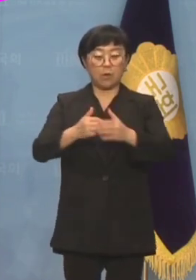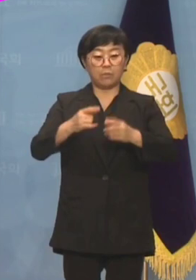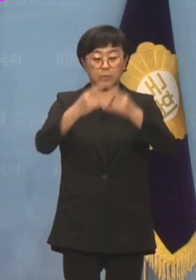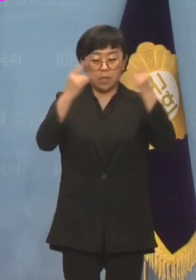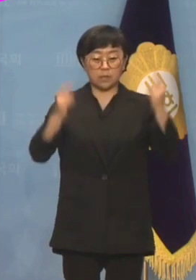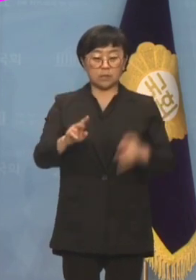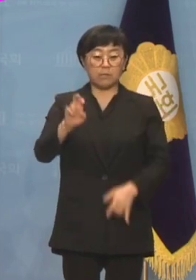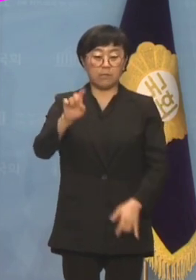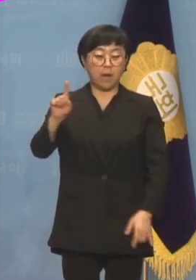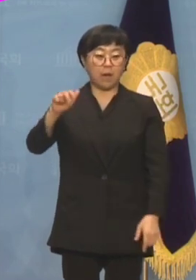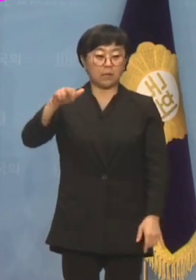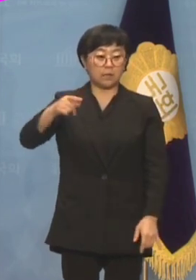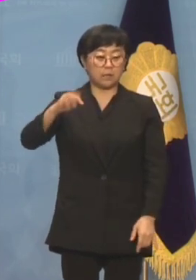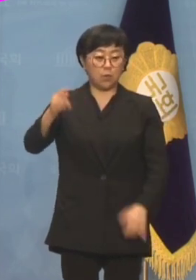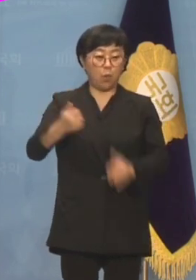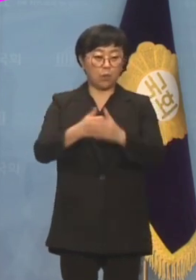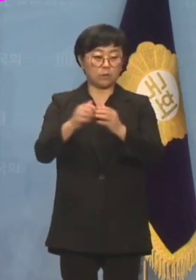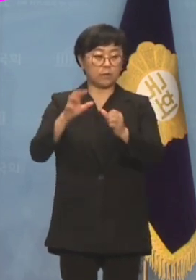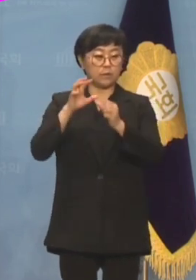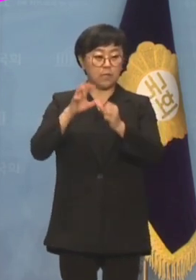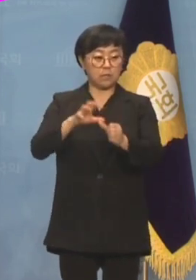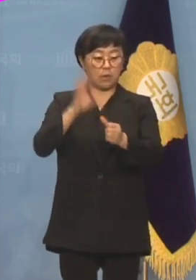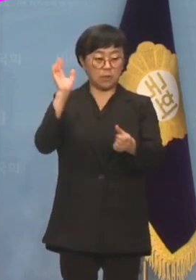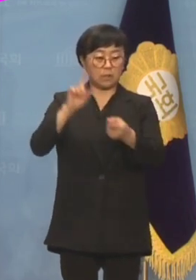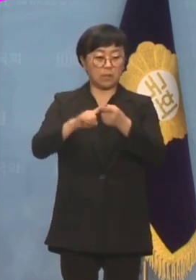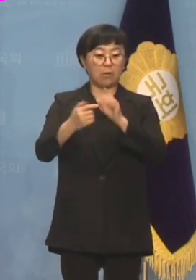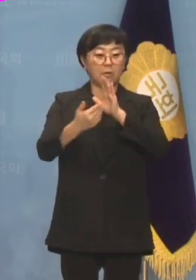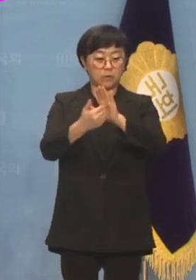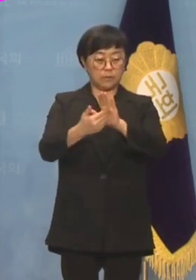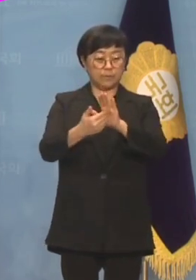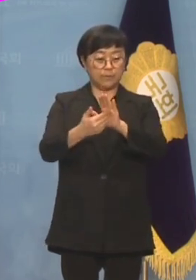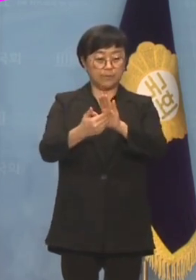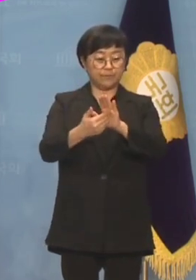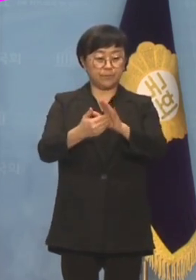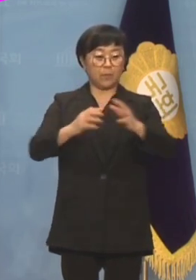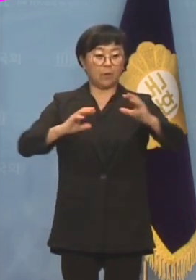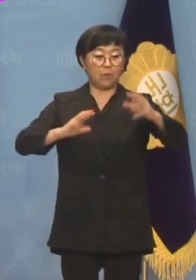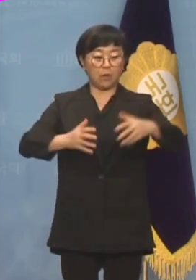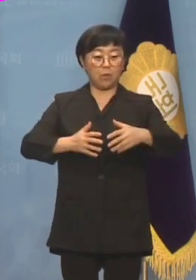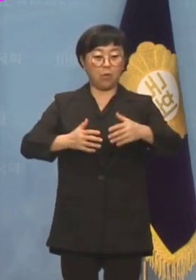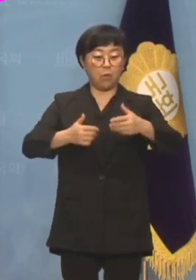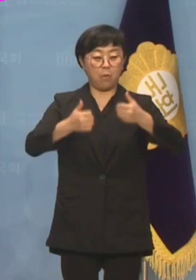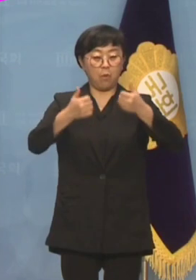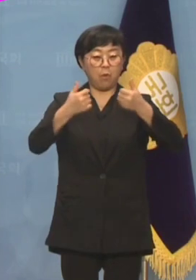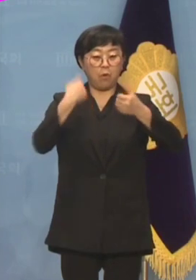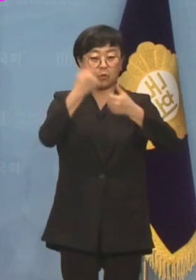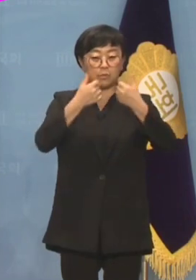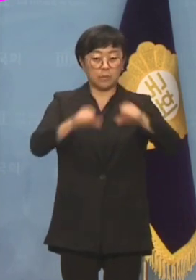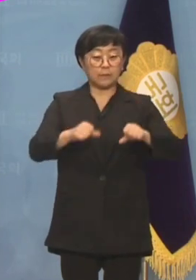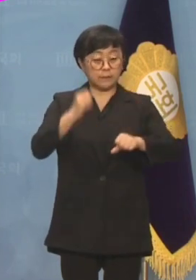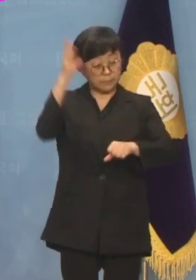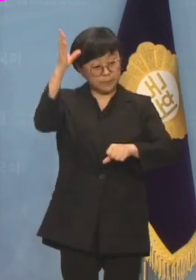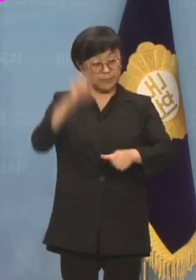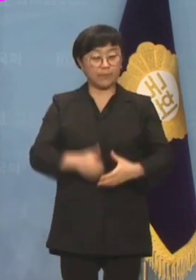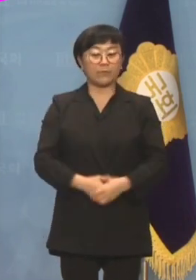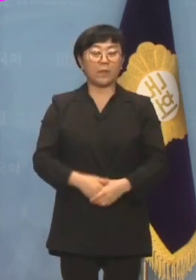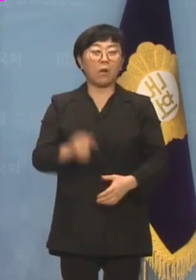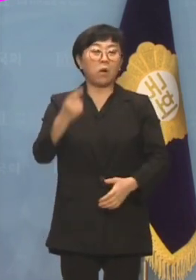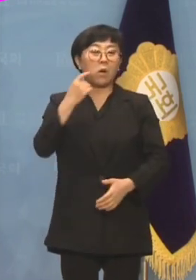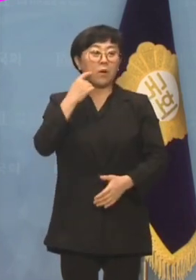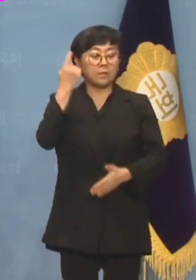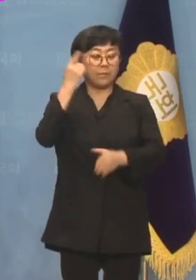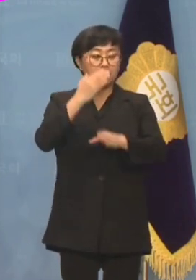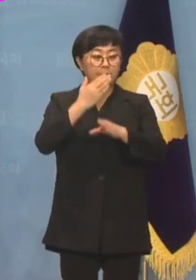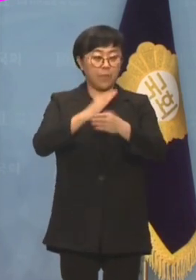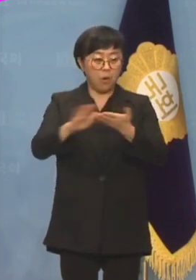대통령에게 북한에 대한 제재 완화를 이야기했다가 거절당하는 외교 망신은 잊었습니까? 거짓